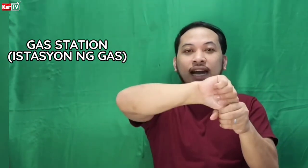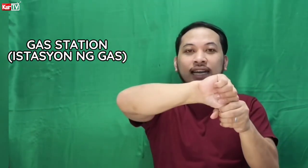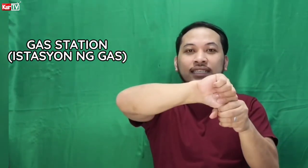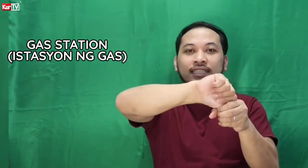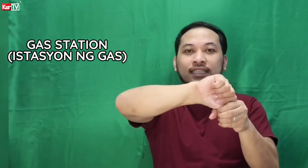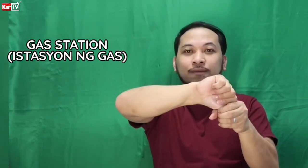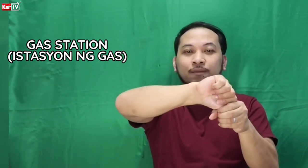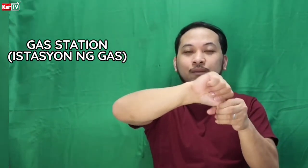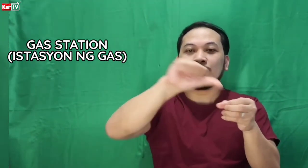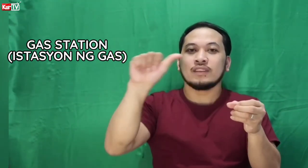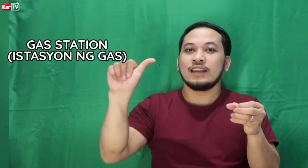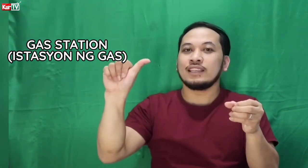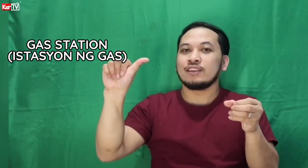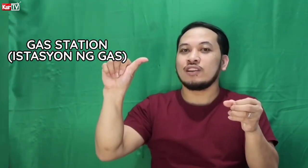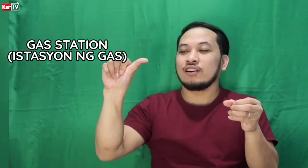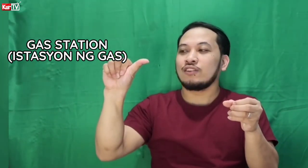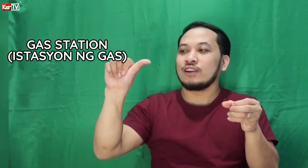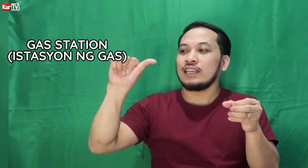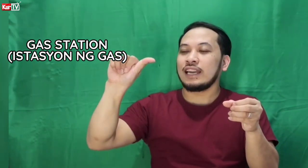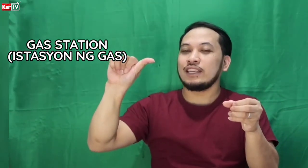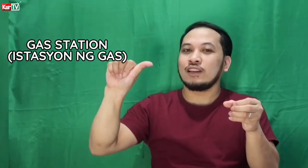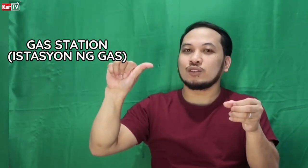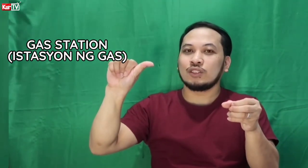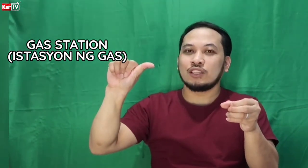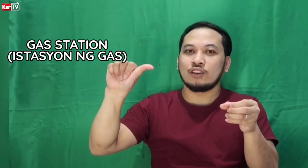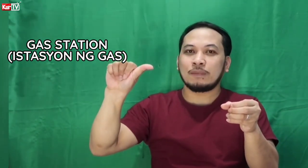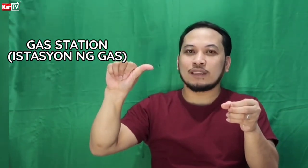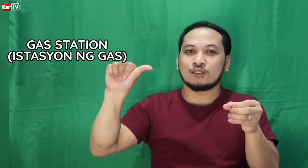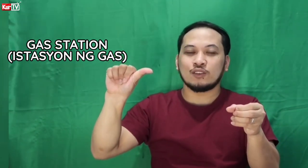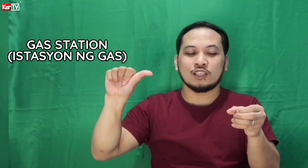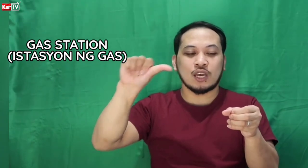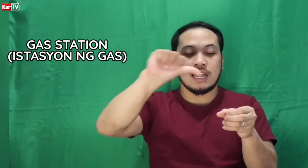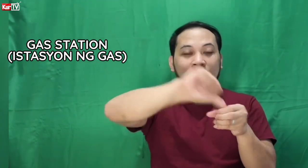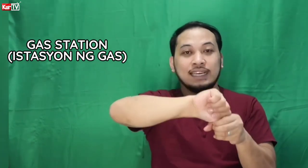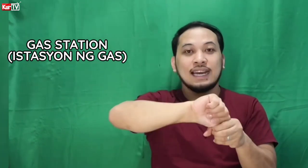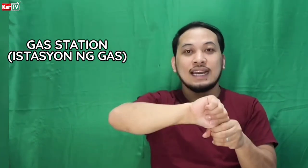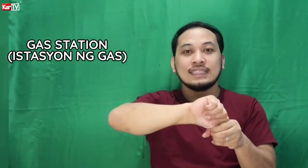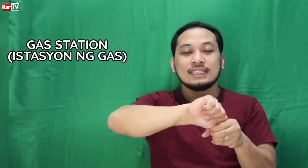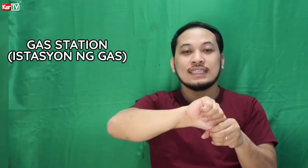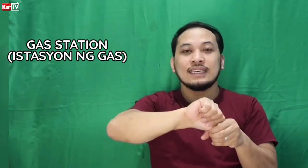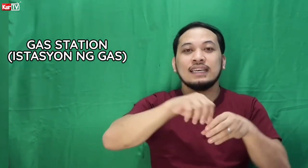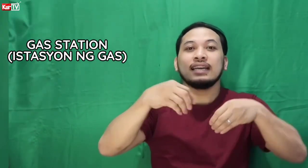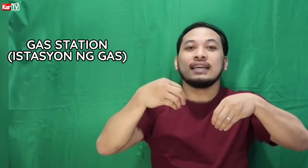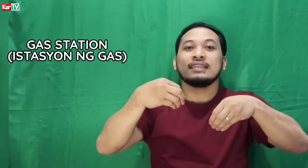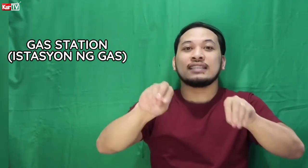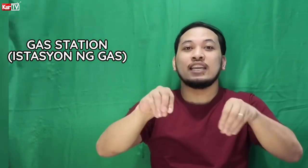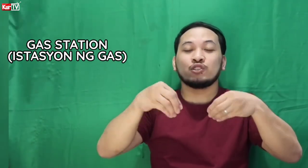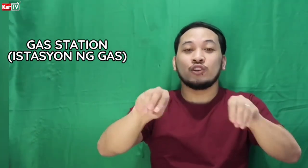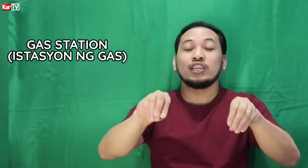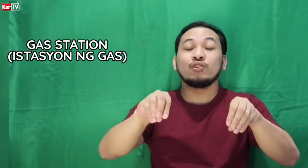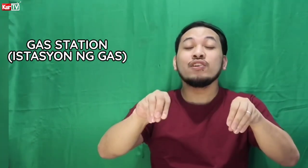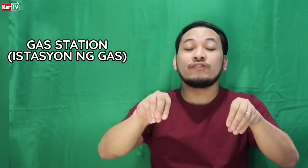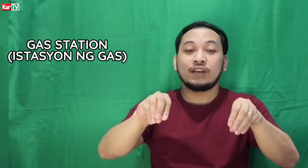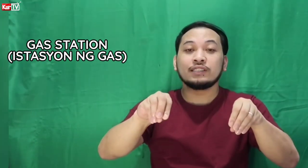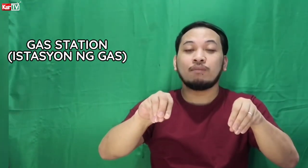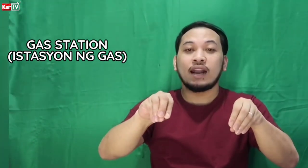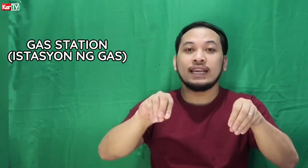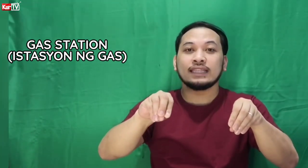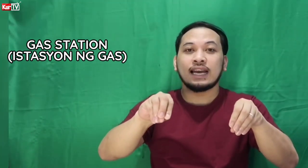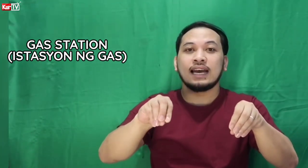Gas. Iganyan nyo lang o. Ilagay nyo lang ito dito. Ipasok nyo lang siya. Gas. Station. Ito yung first variant ha.